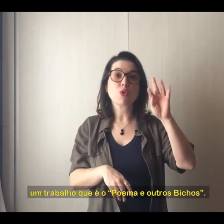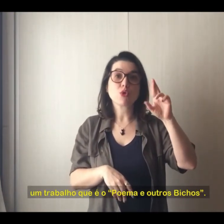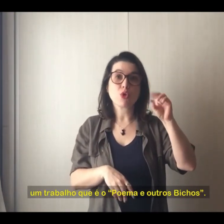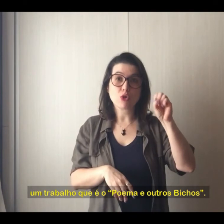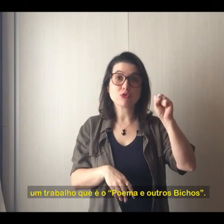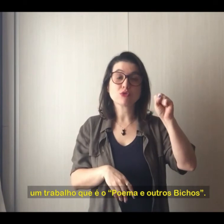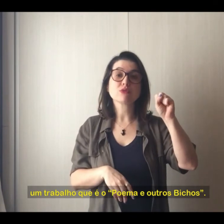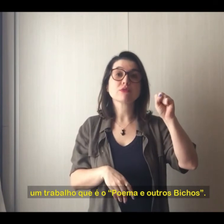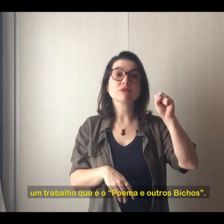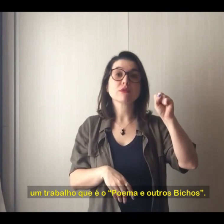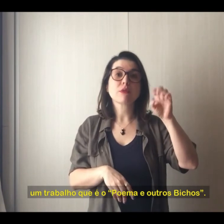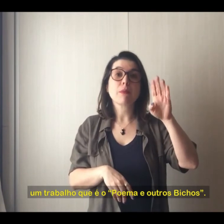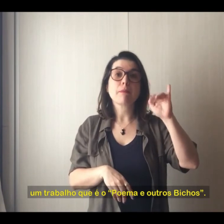Poemas e Outros Bichos.